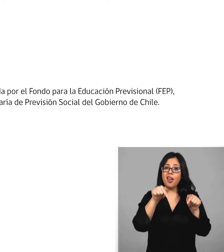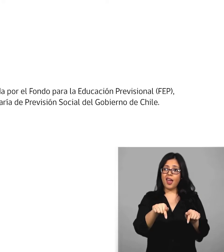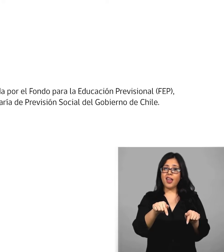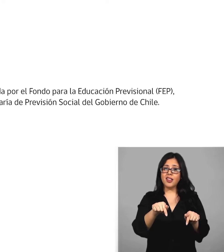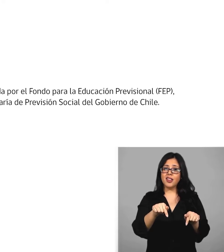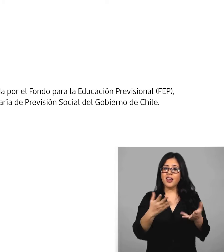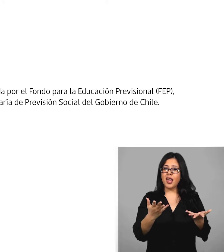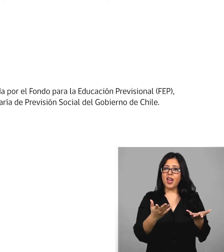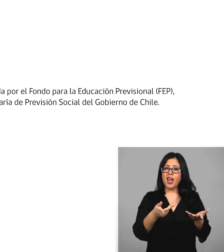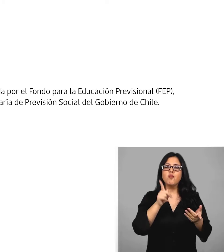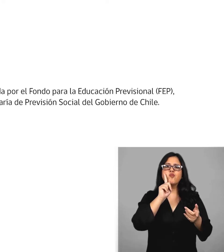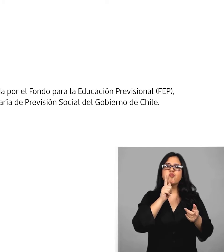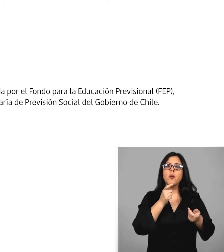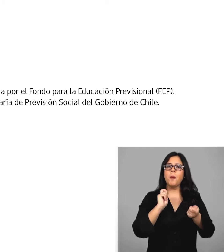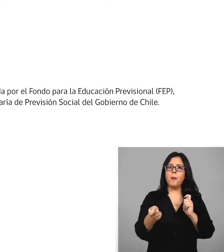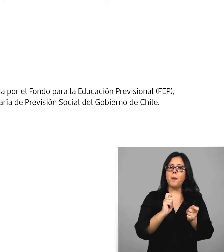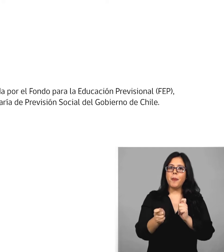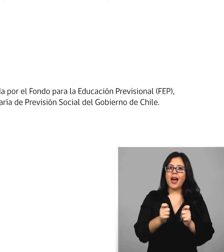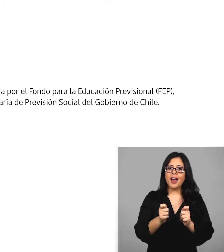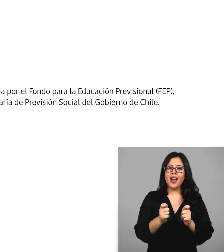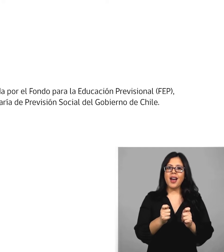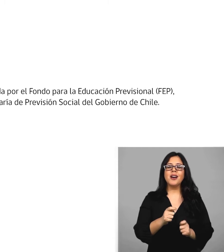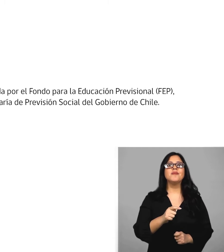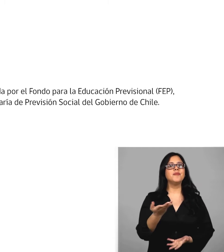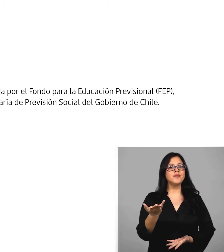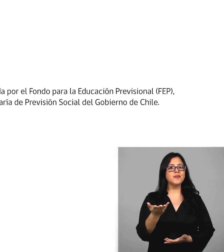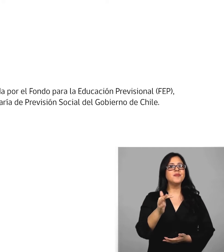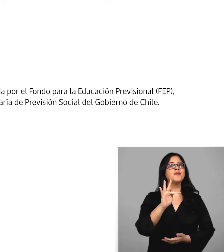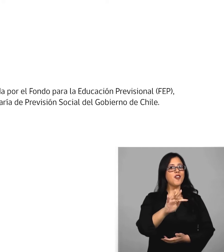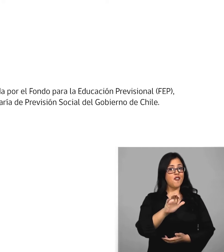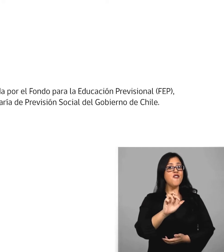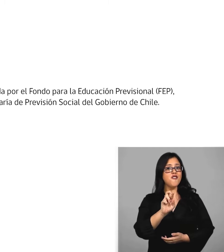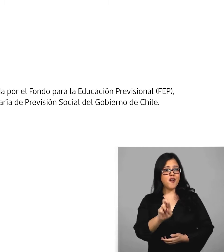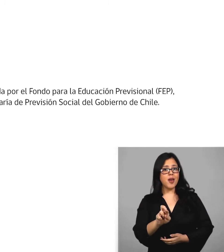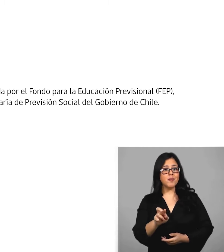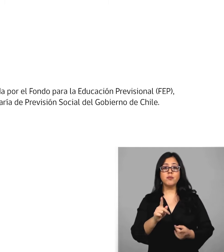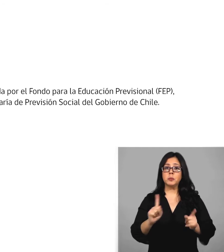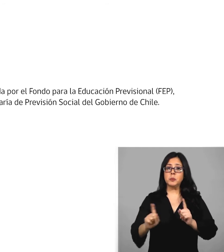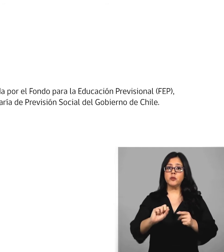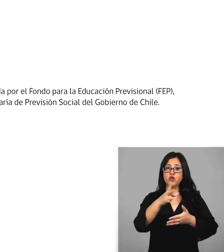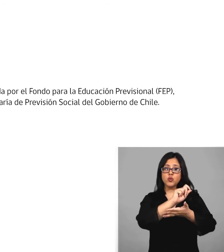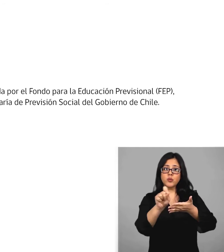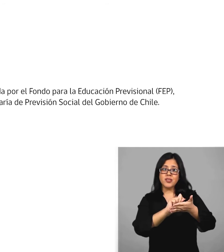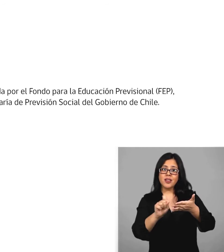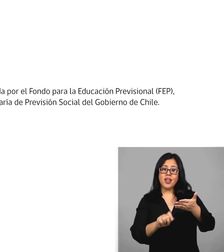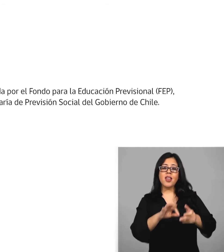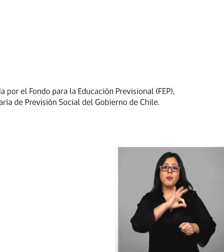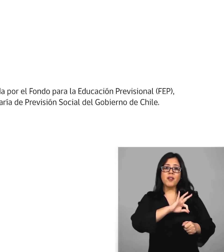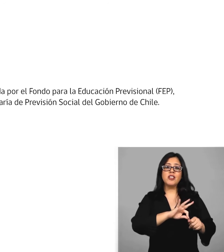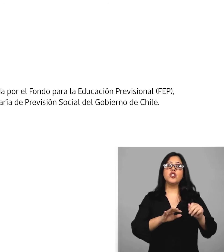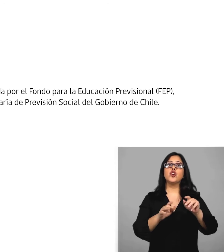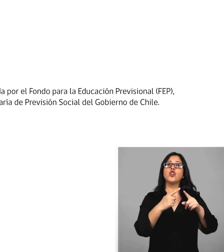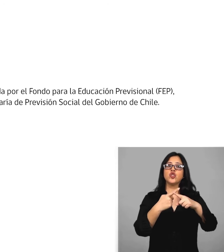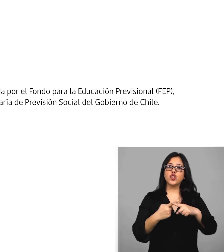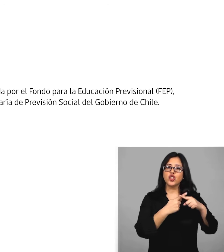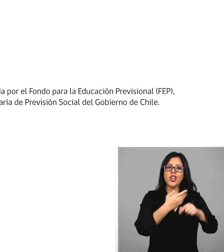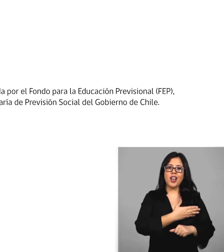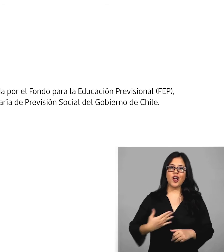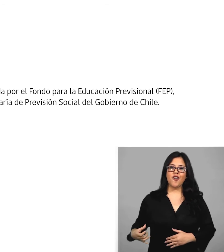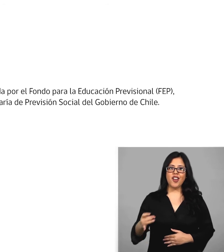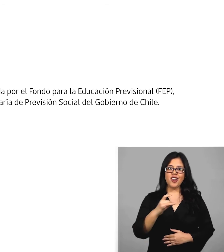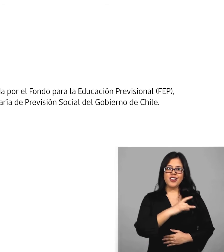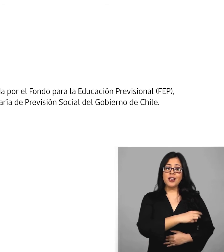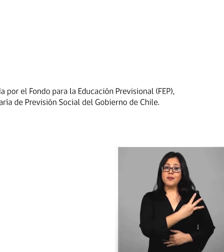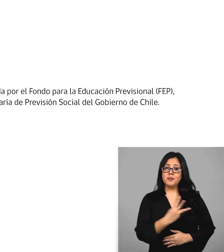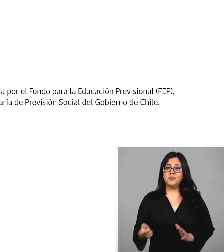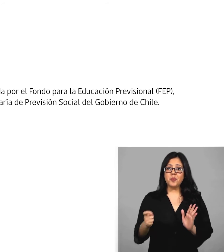Esta es una iniciativa financiada por el Fondo para la Educación Previsional, FEP, administrado por la Subsecretaría de Previsión Social del